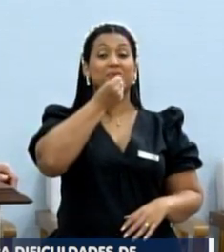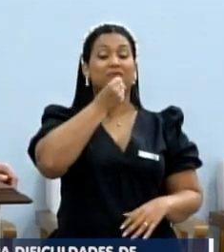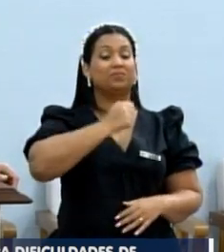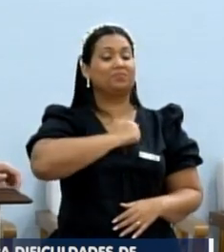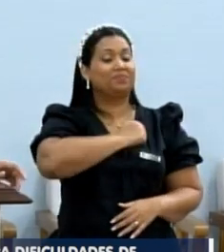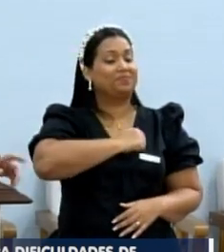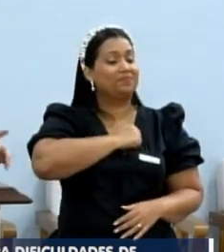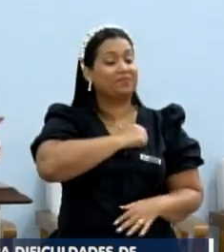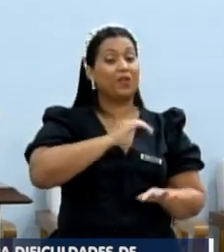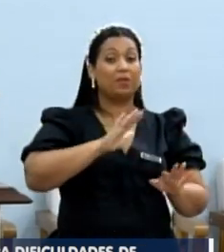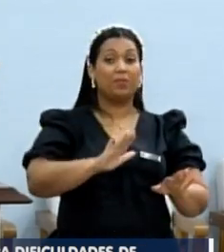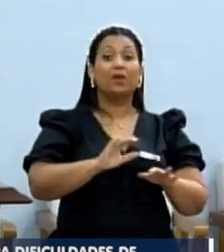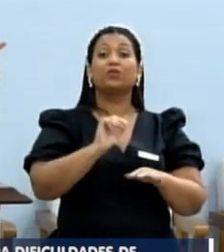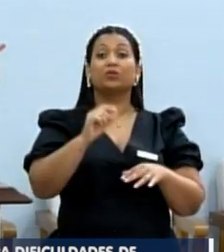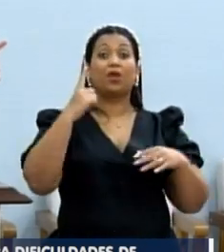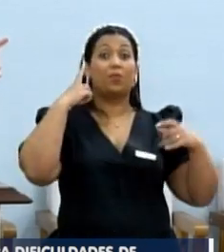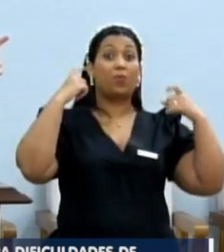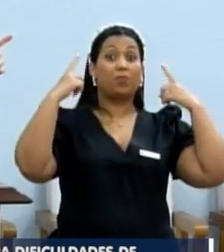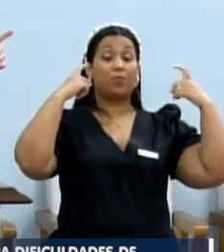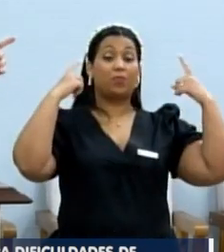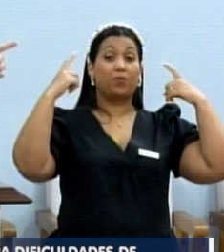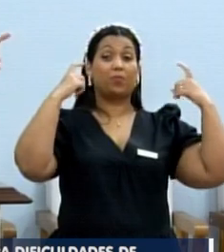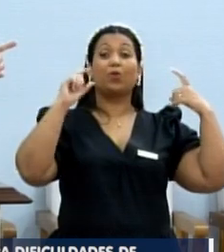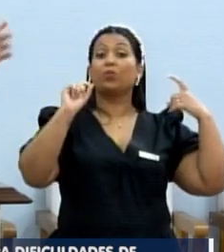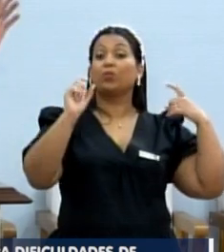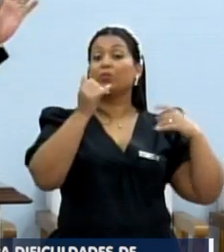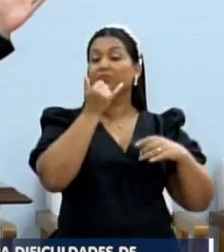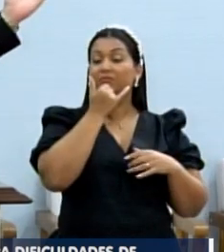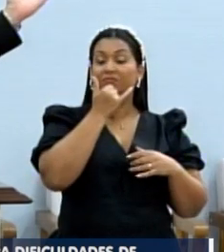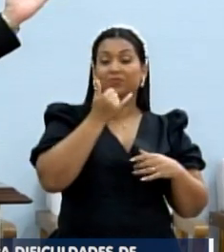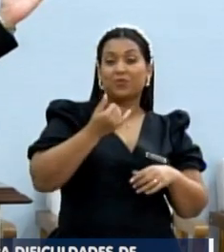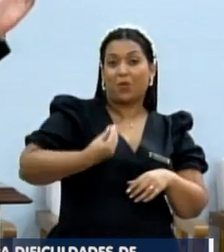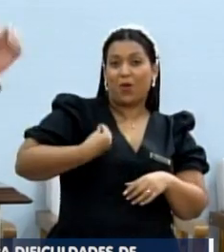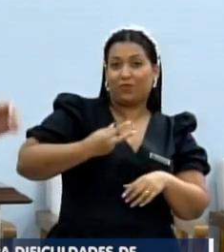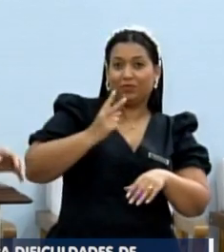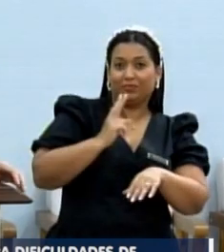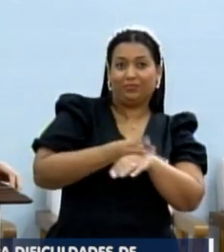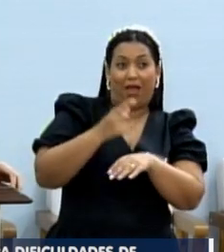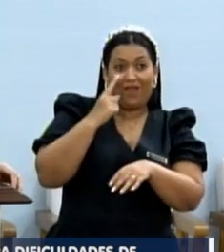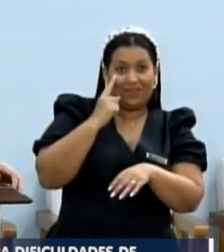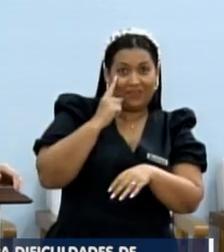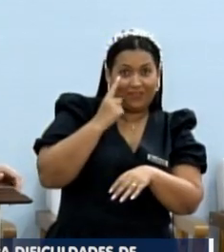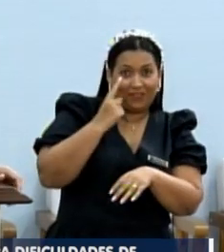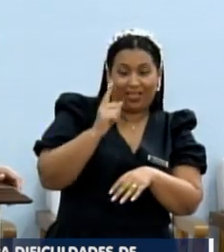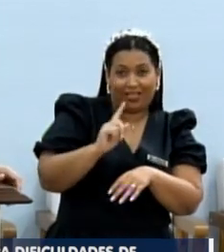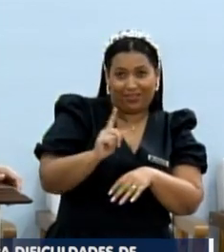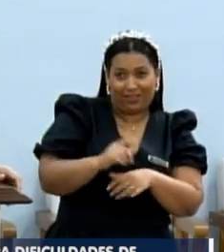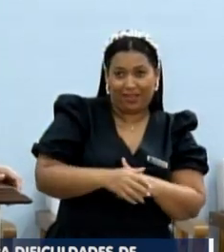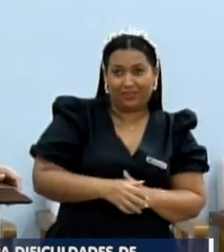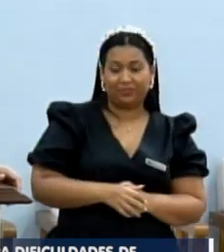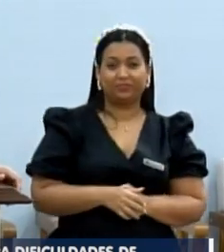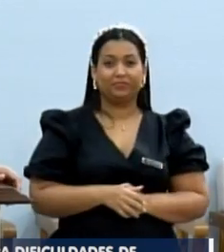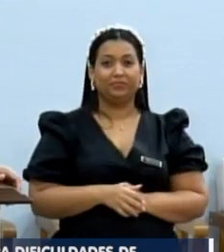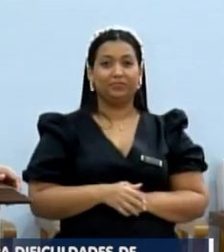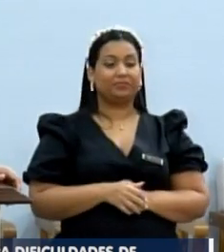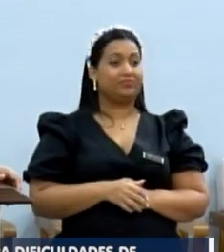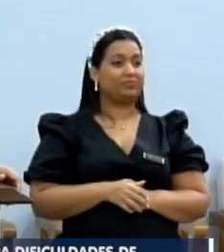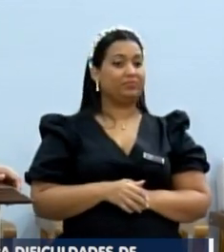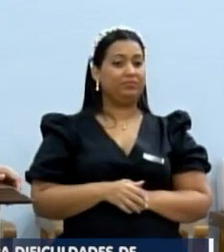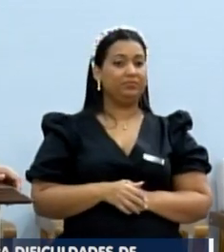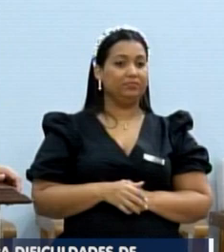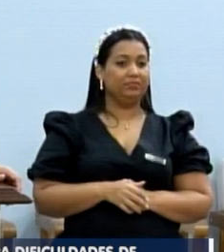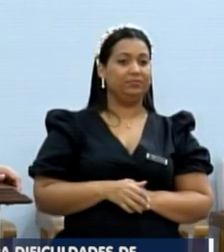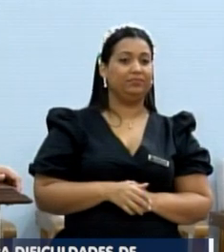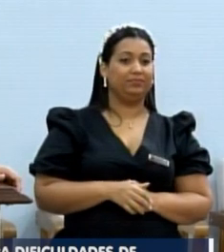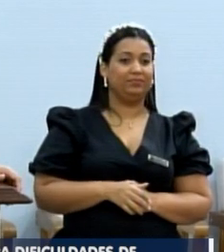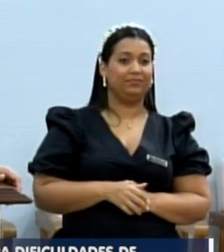saudade, mas o ruim do ao vivo é esse aí, porque o motoqueiro aqui não dá pra ver ali, né? Ah? O vereador,